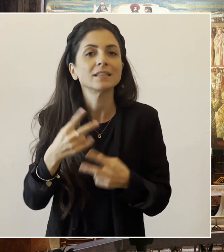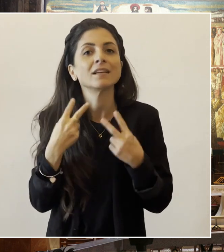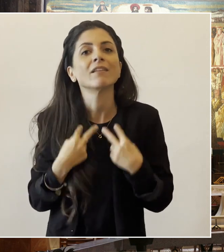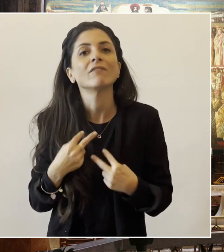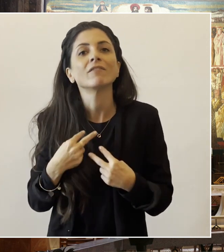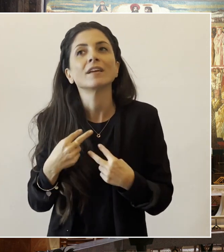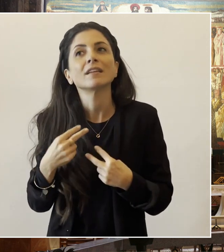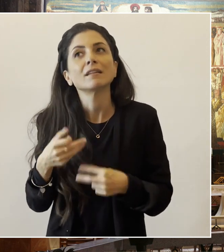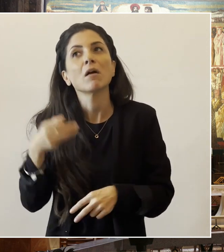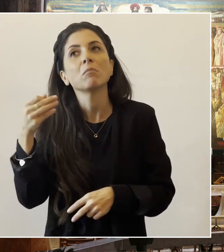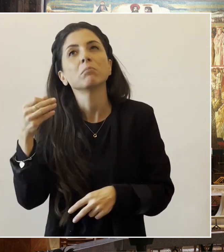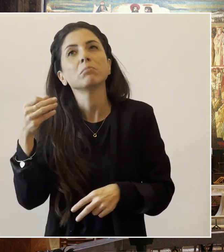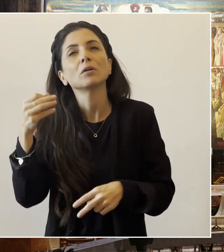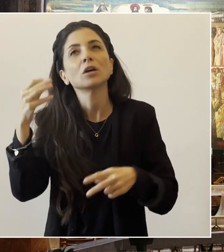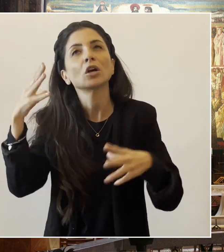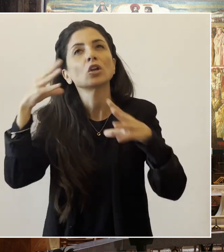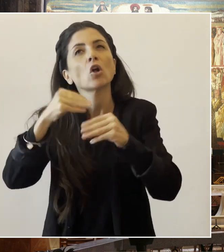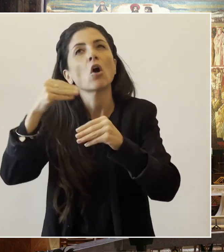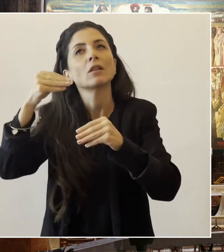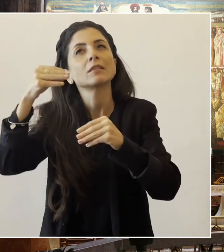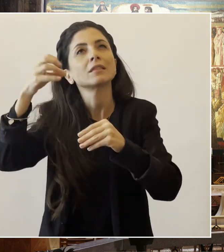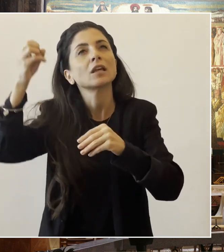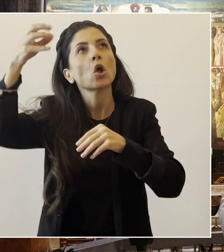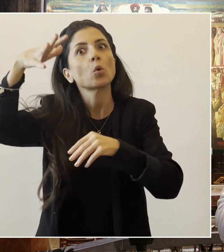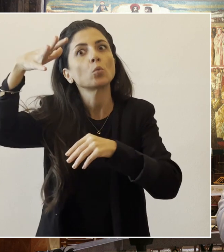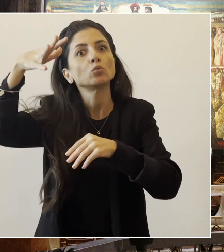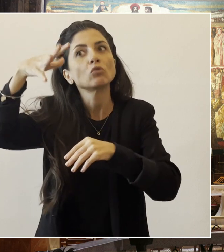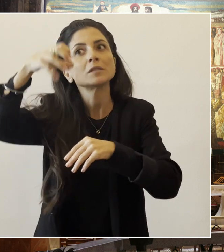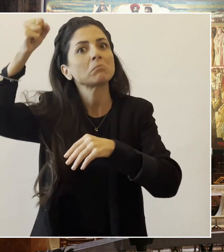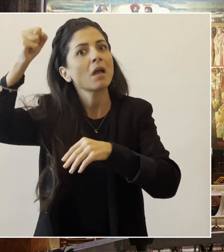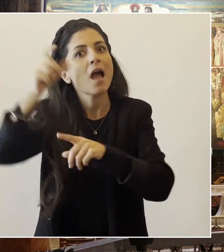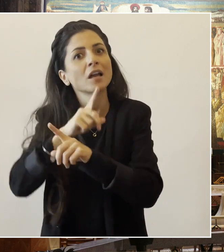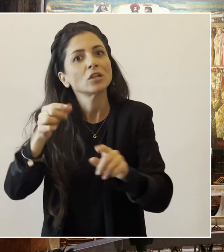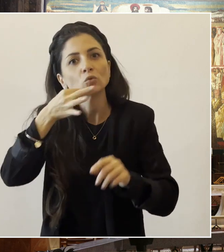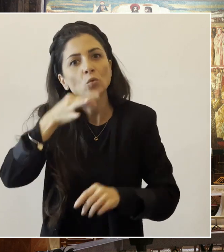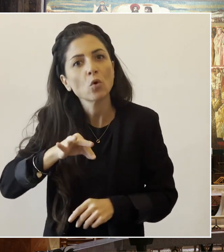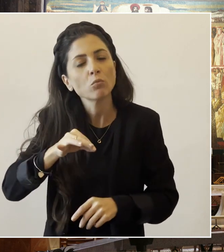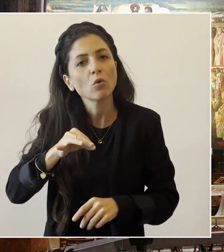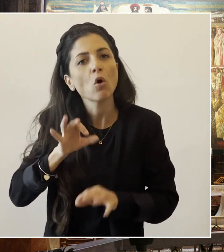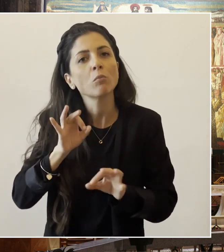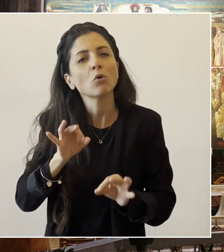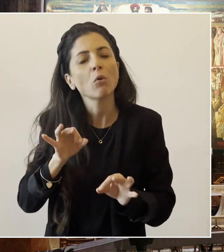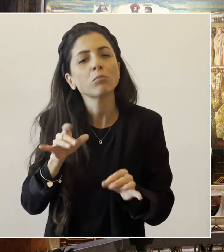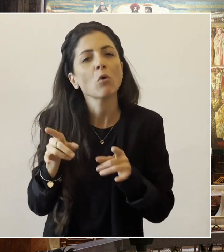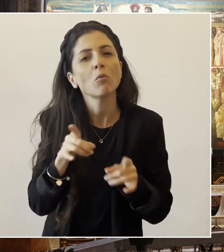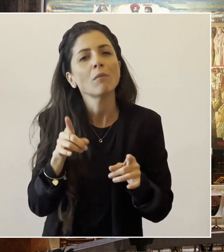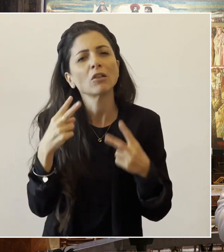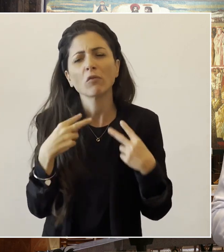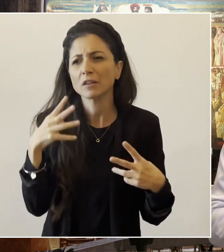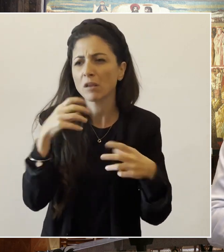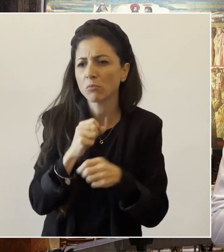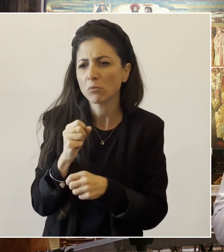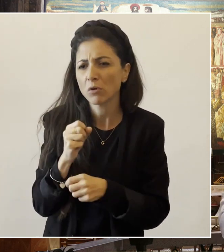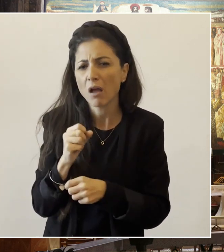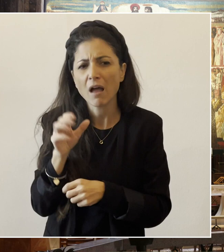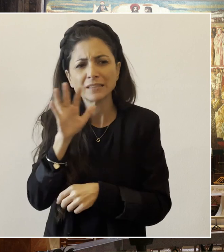nessuno infatti potrà mai spegnere e cancellare. E proprio quando nella nostra vita il buio è talmente fitto